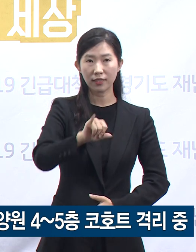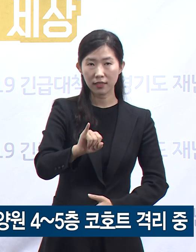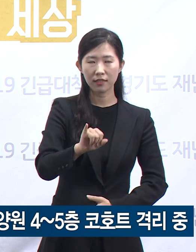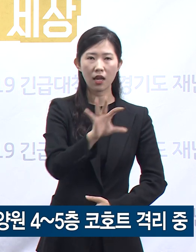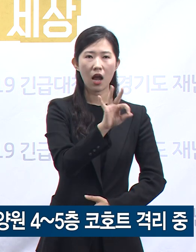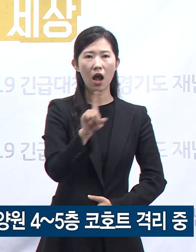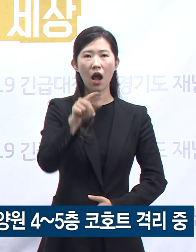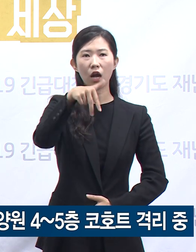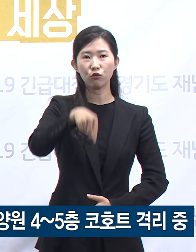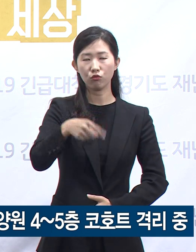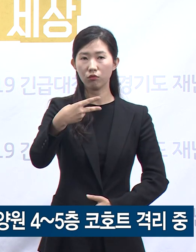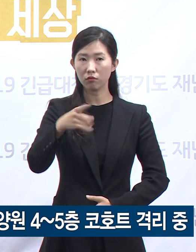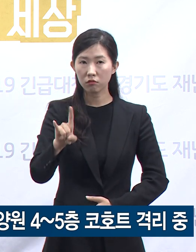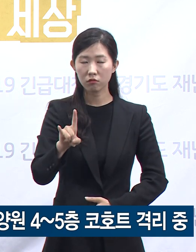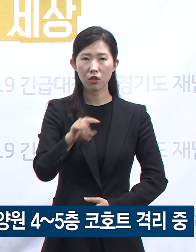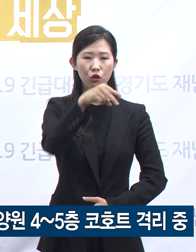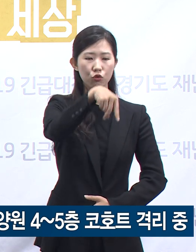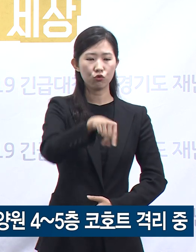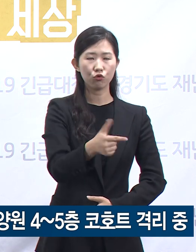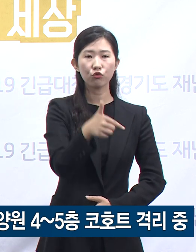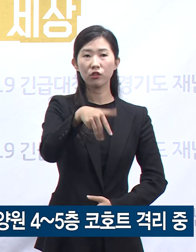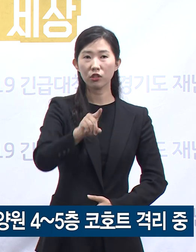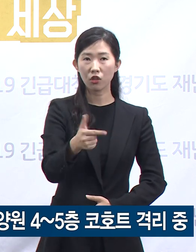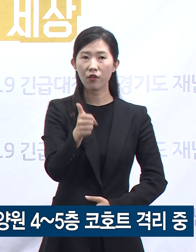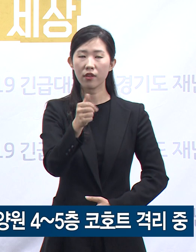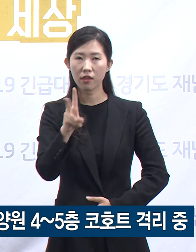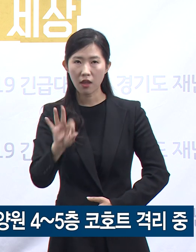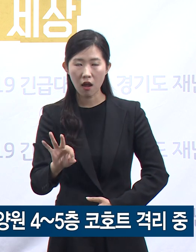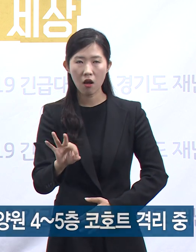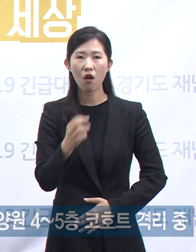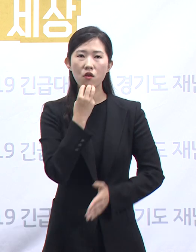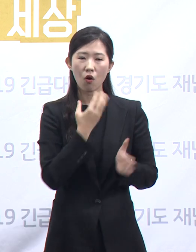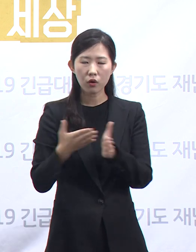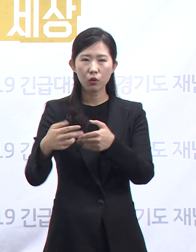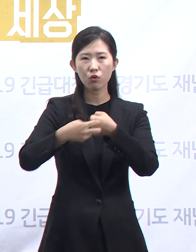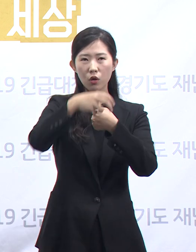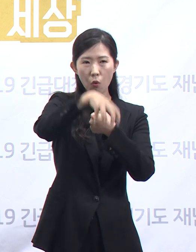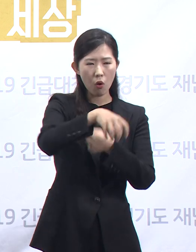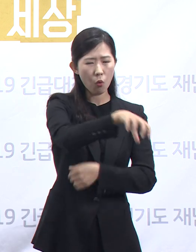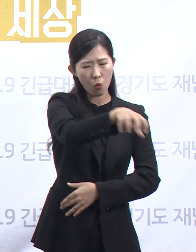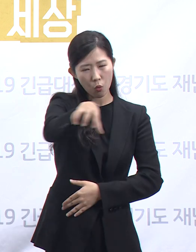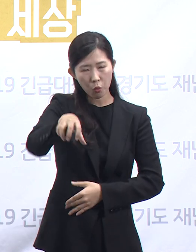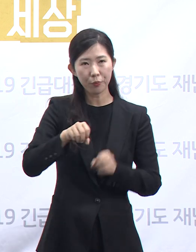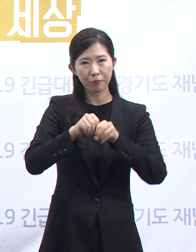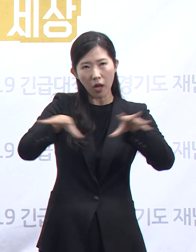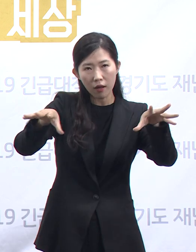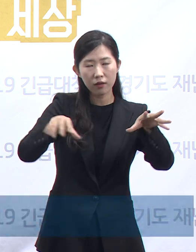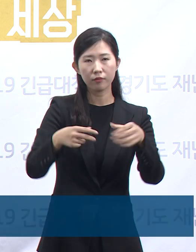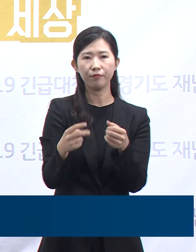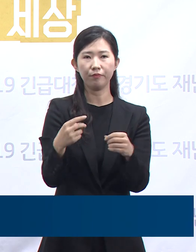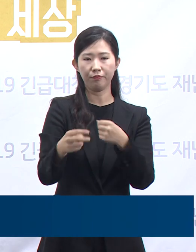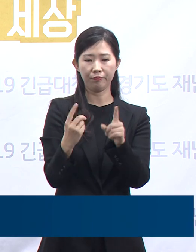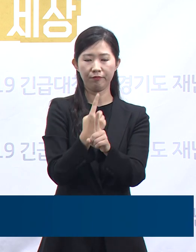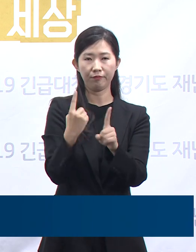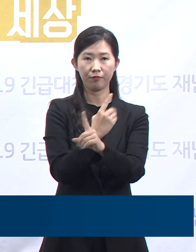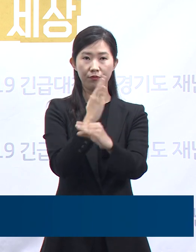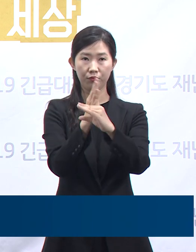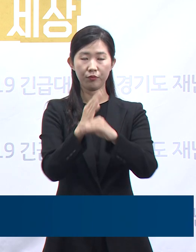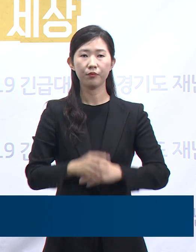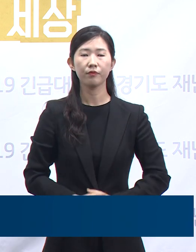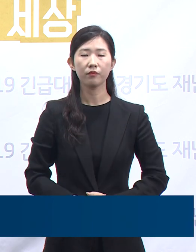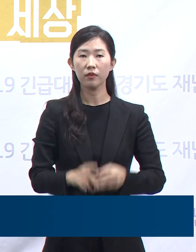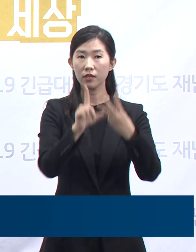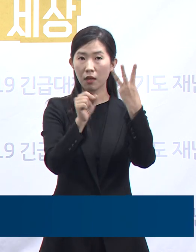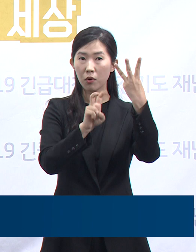순천향대학교 부천병원, 경기도의료원 등의 분산 입원 치료 중입니다. 3월 25일 현재 도내 총